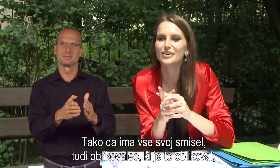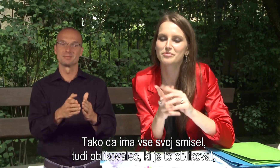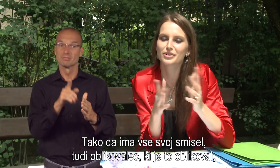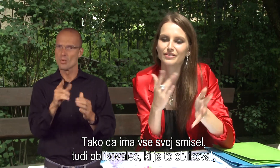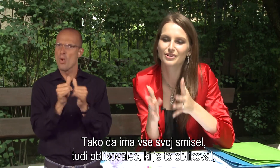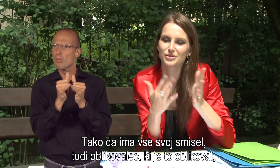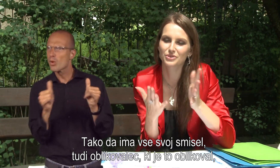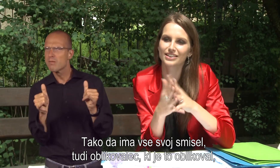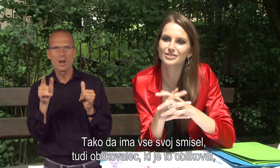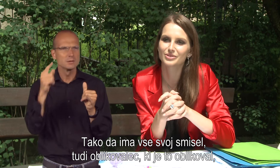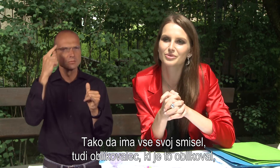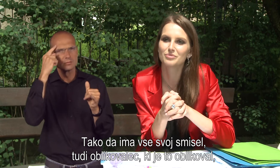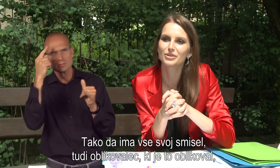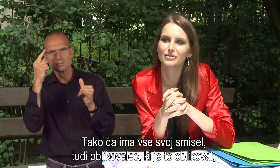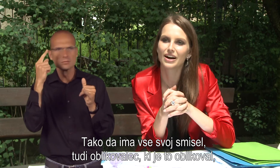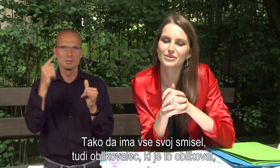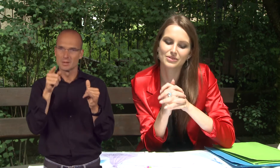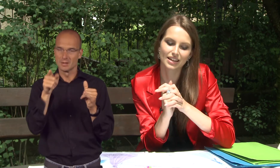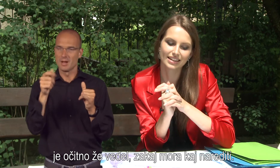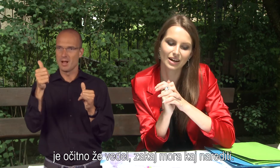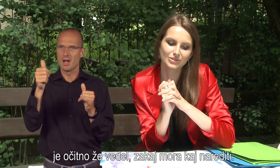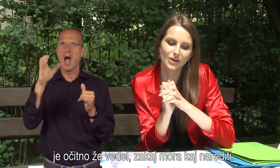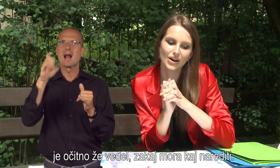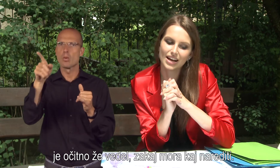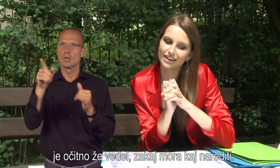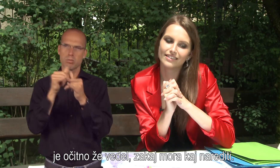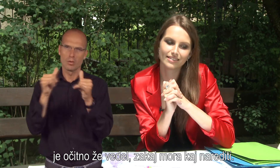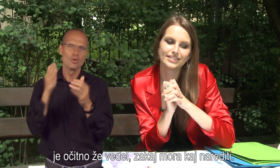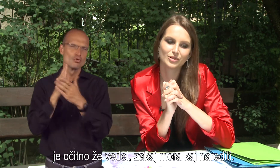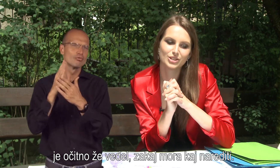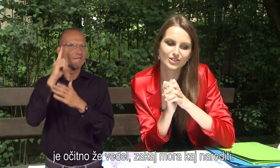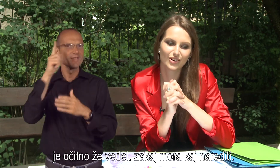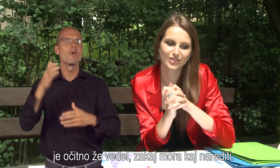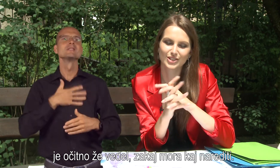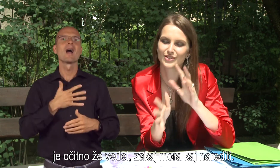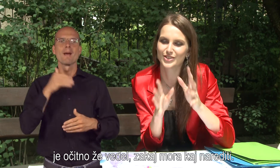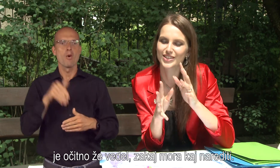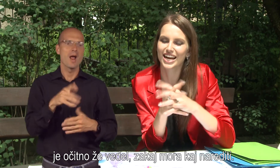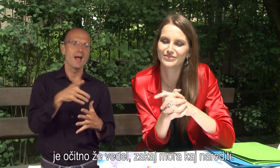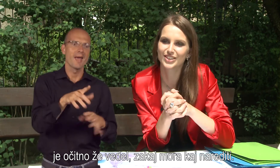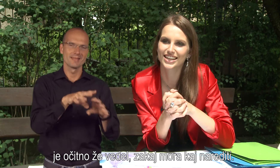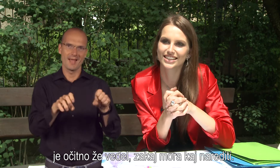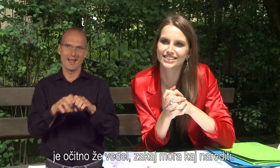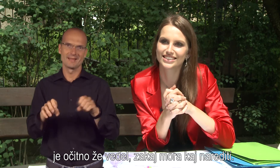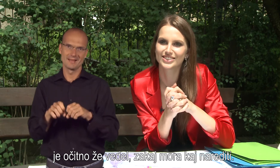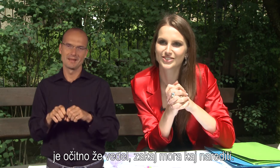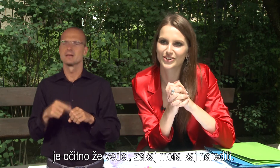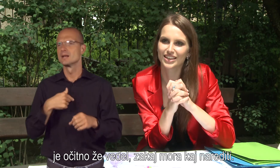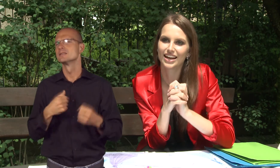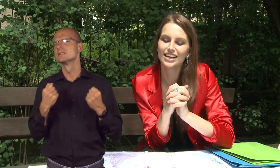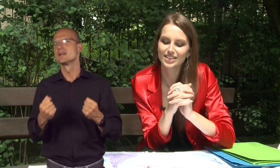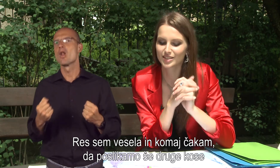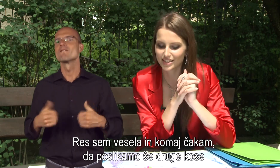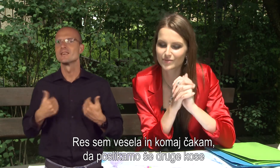oblikovalc, ko je oblikoval, ta Klaudijo, je očitno že vedel, zakaj mora kaj narediti.